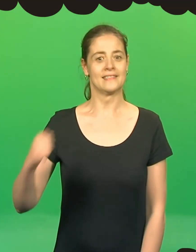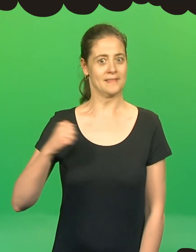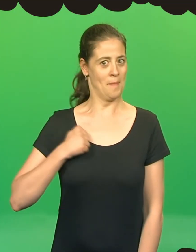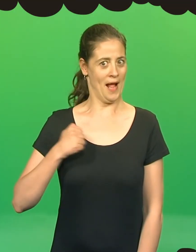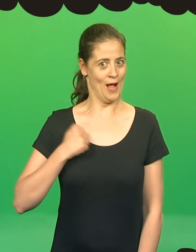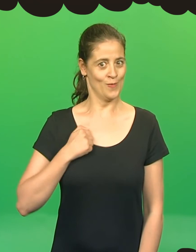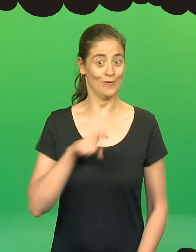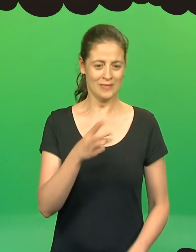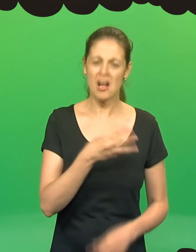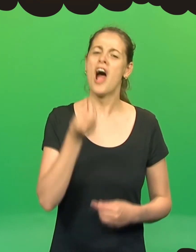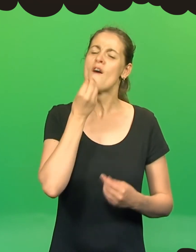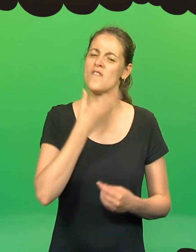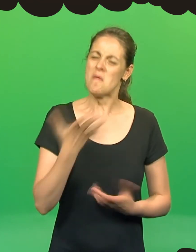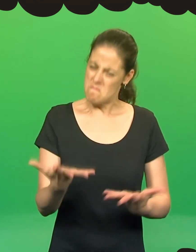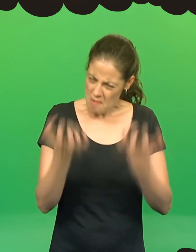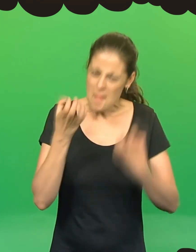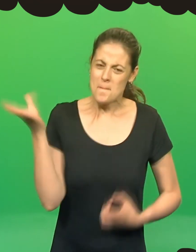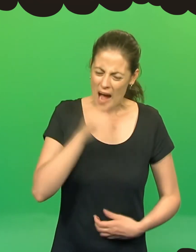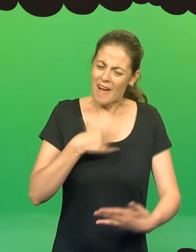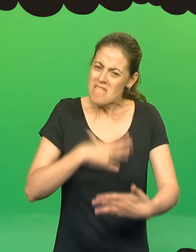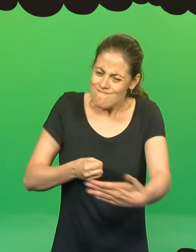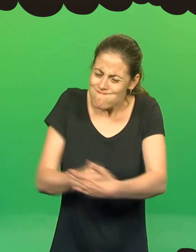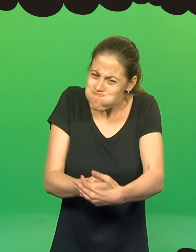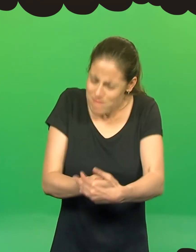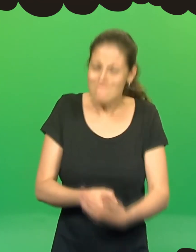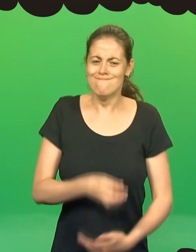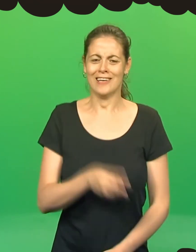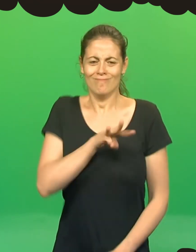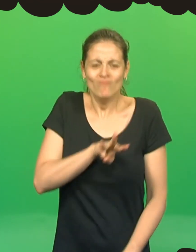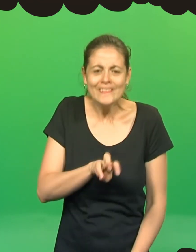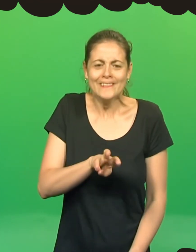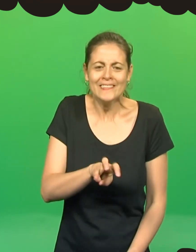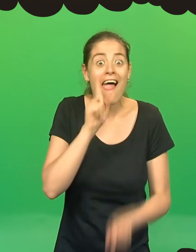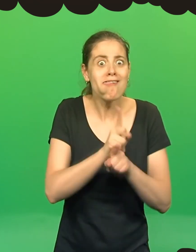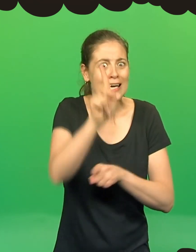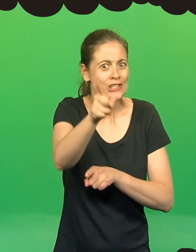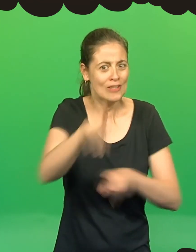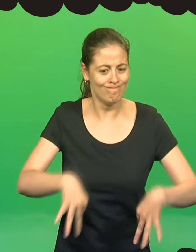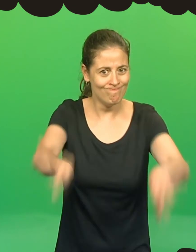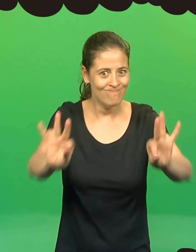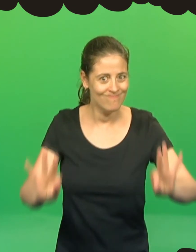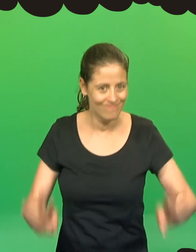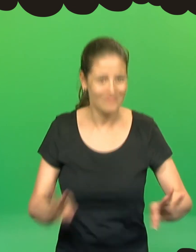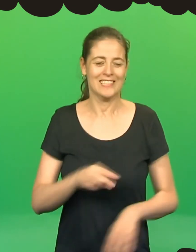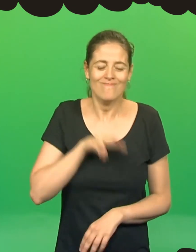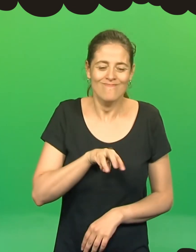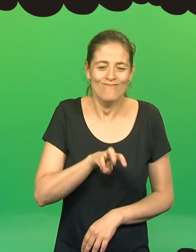No sábado, as lagartas foram mais uma vez encher a barriga. Tinham gostado tanto dos restos do